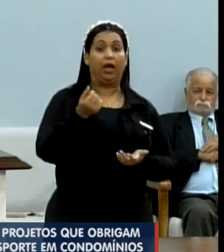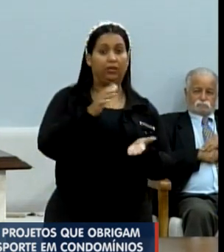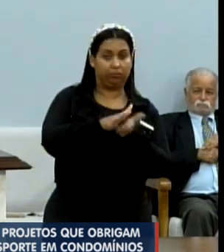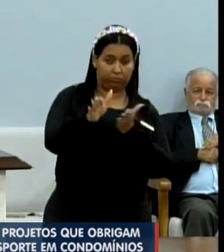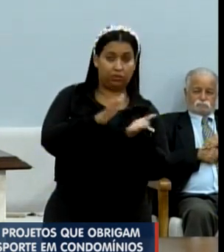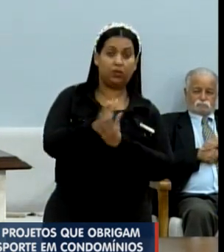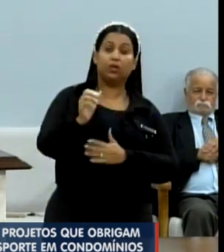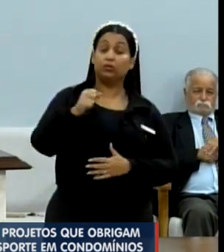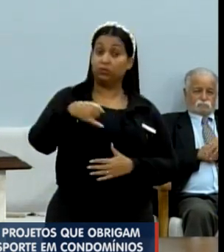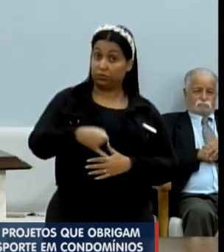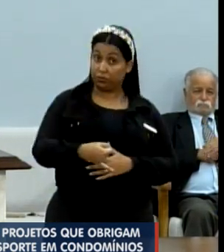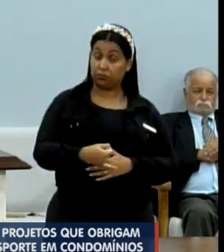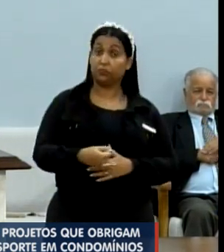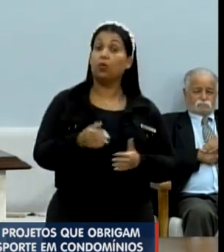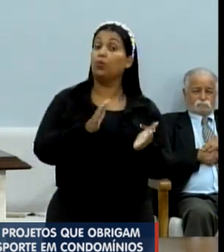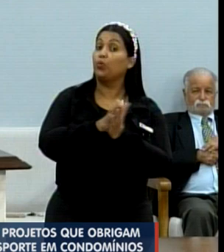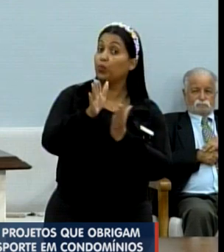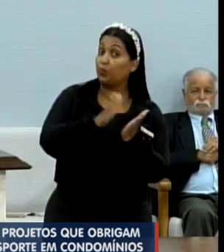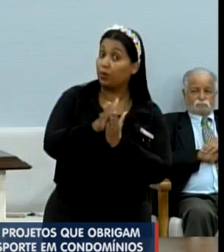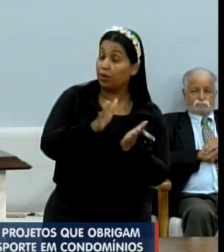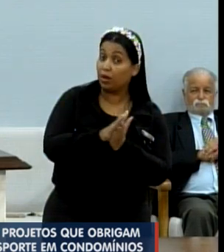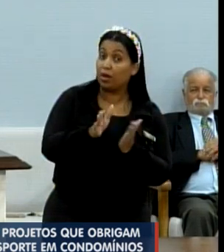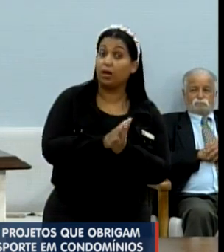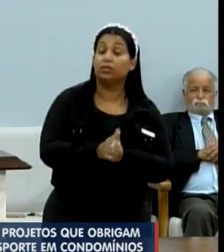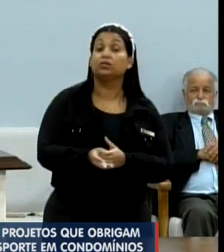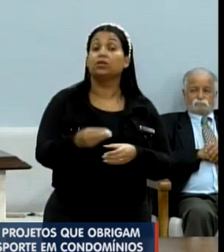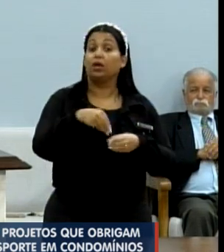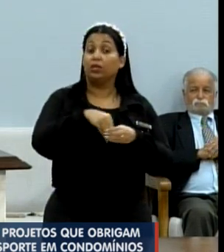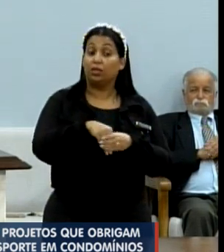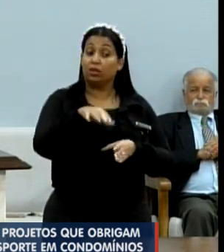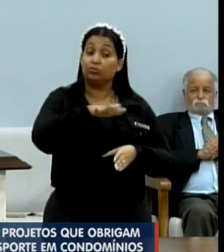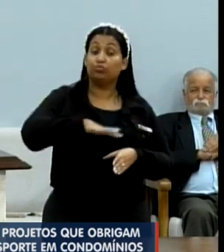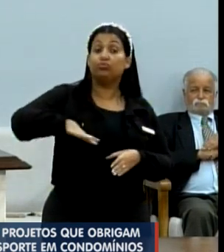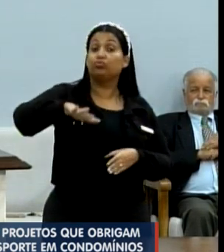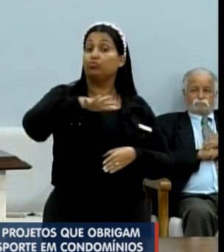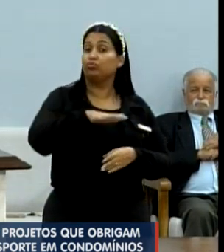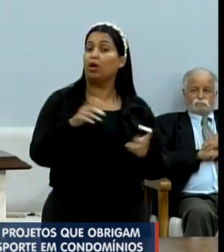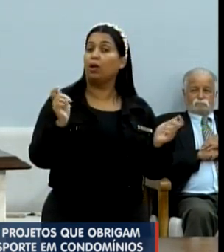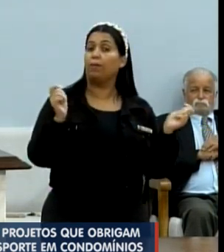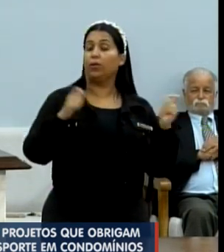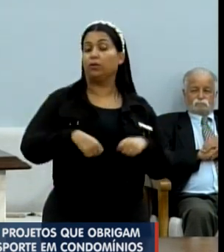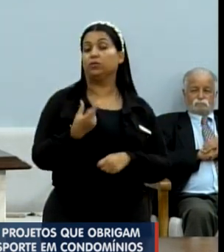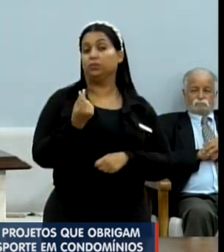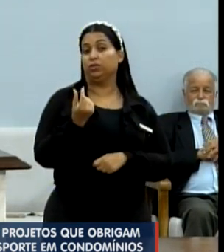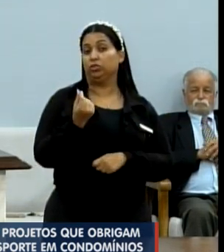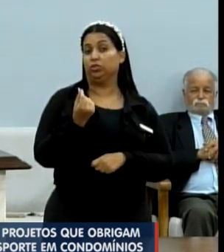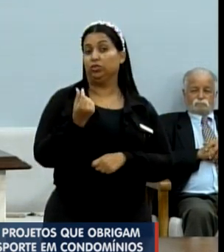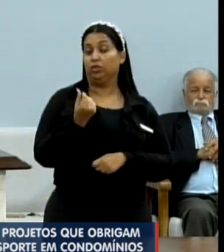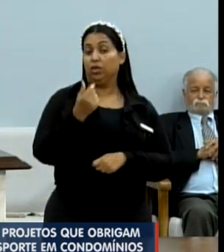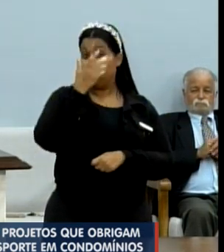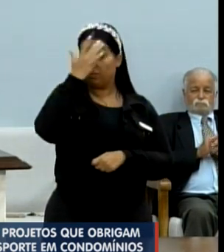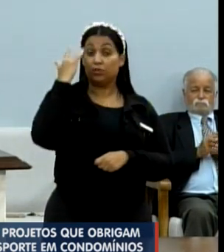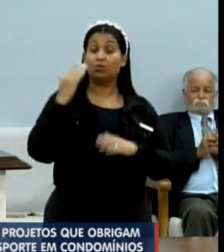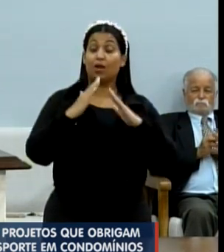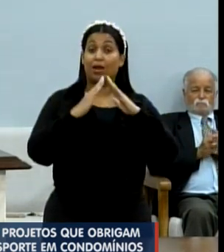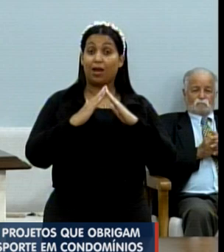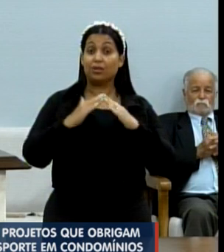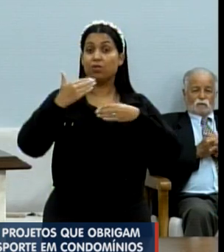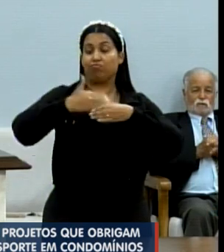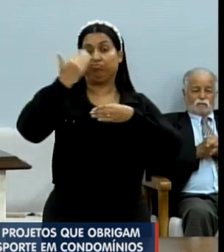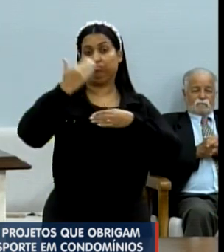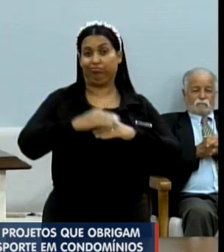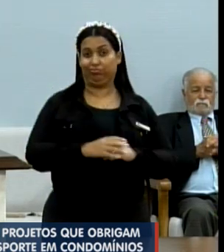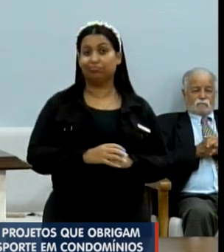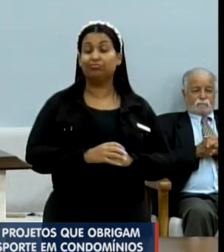gasto. Um gasto que está dentro daquela possibilidade de investimento de quem mora no condomínio fechado,